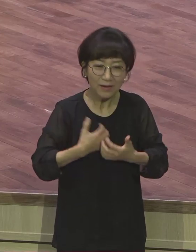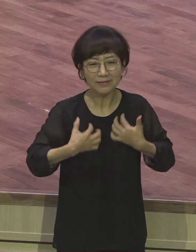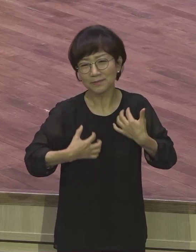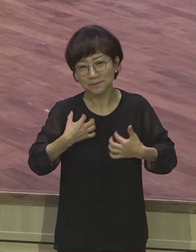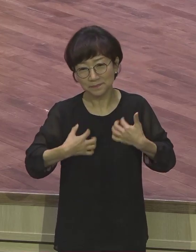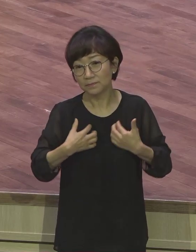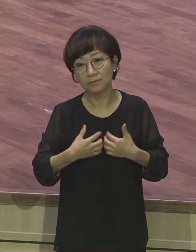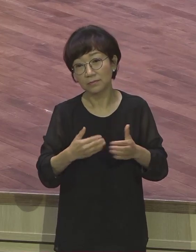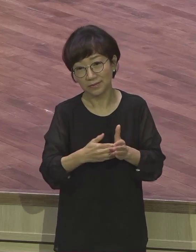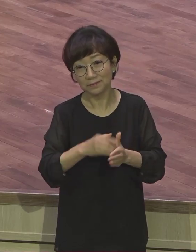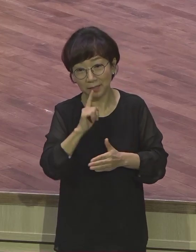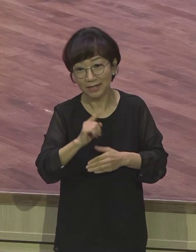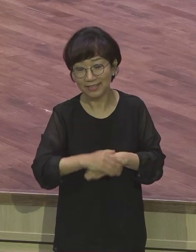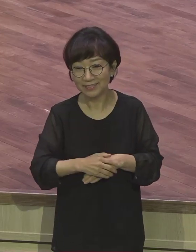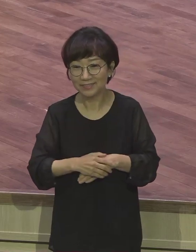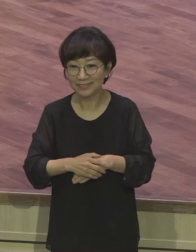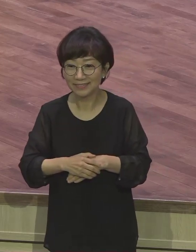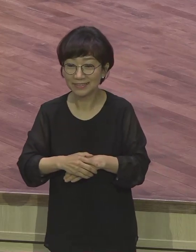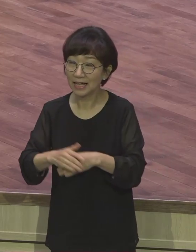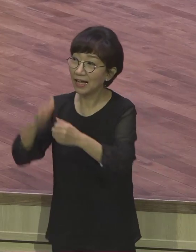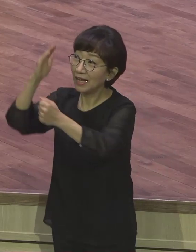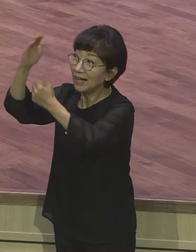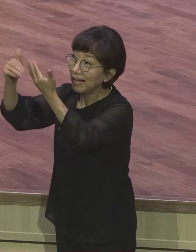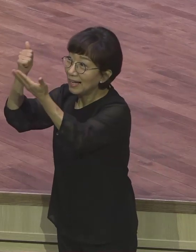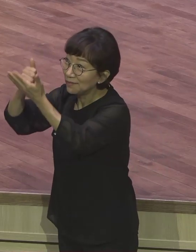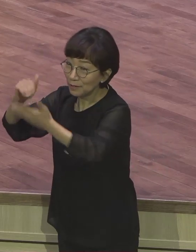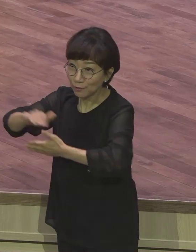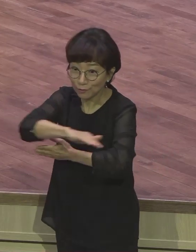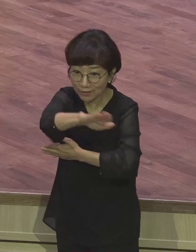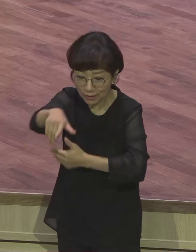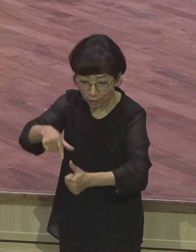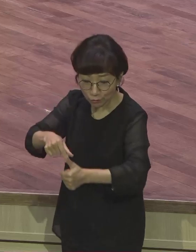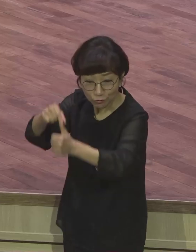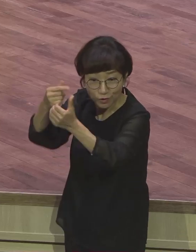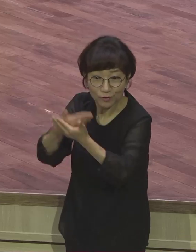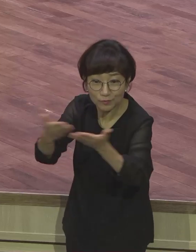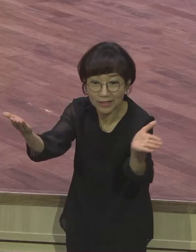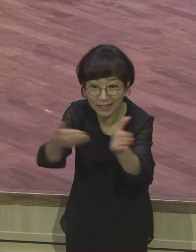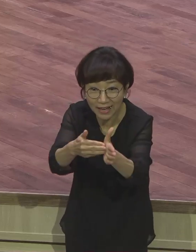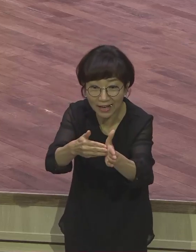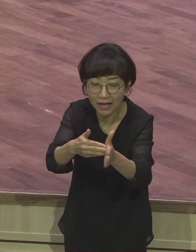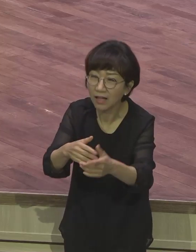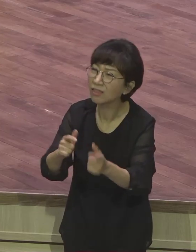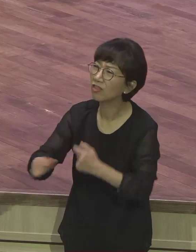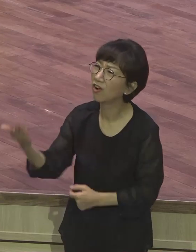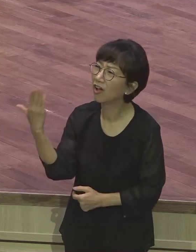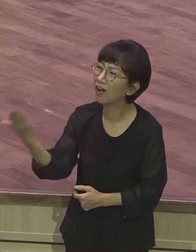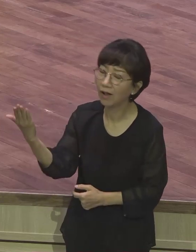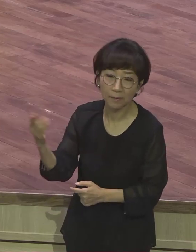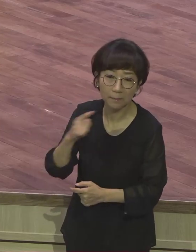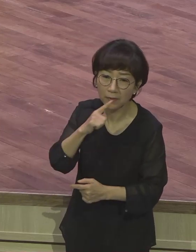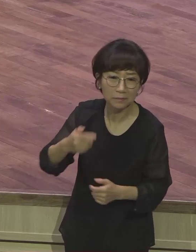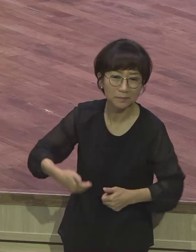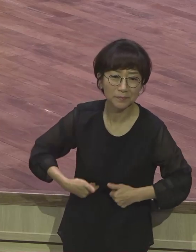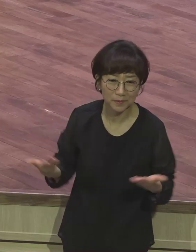이렇게 좋은 구원을 주신 하나님에게 더 이상 무슨 할 말이 있냐. 바울은 계속해서